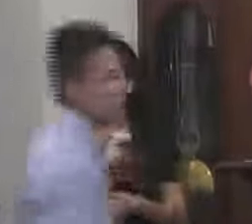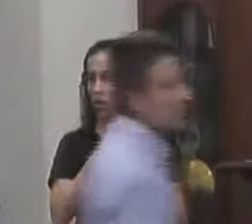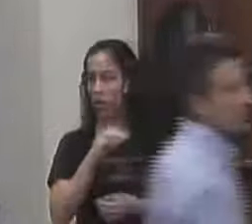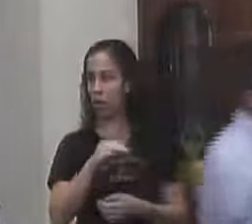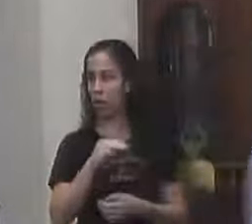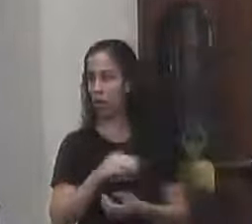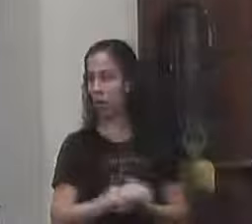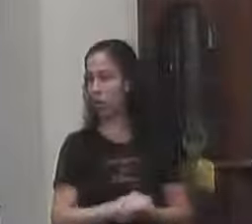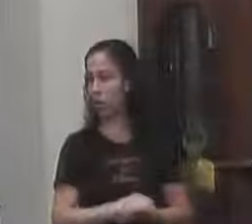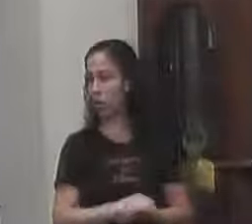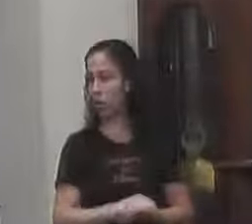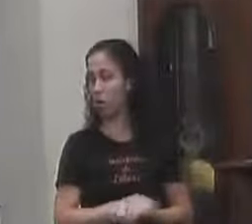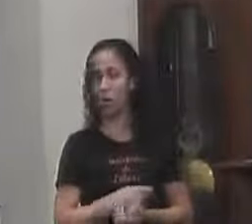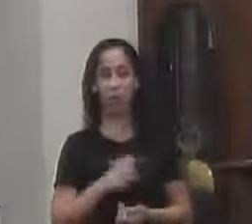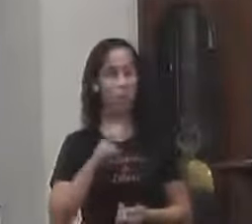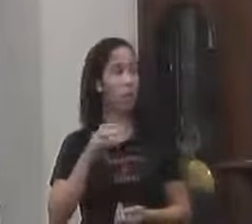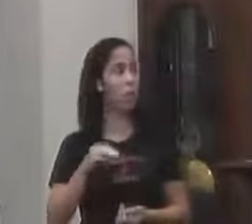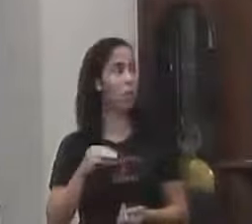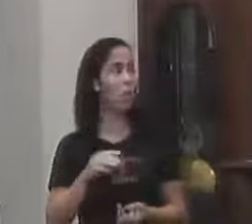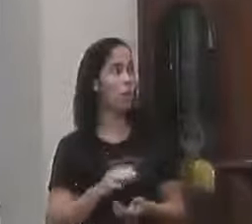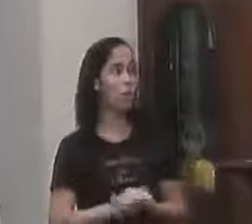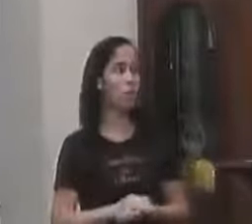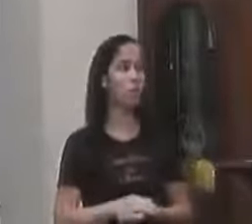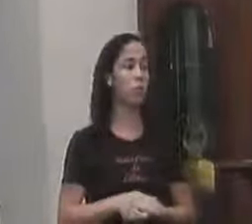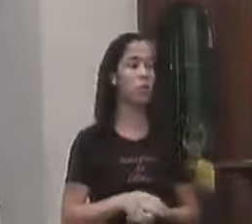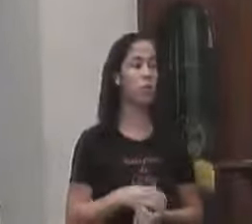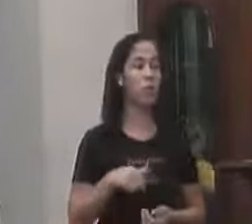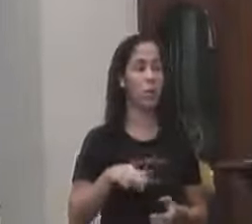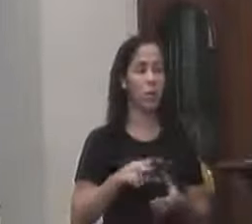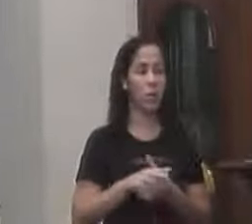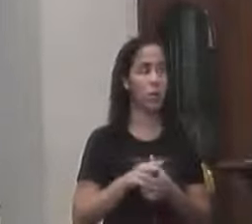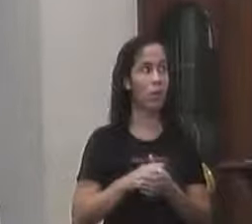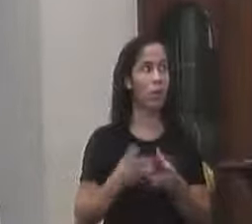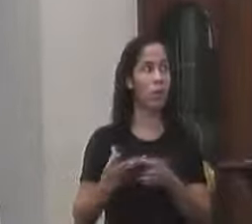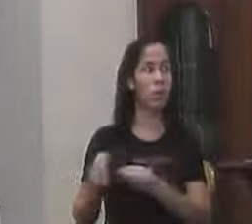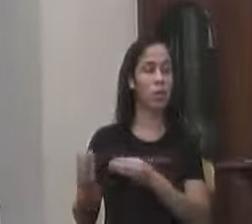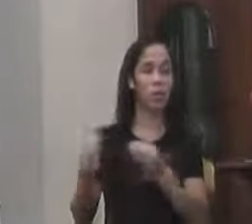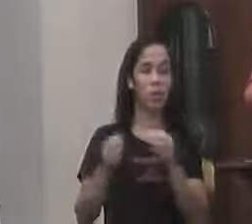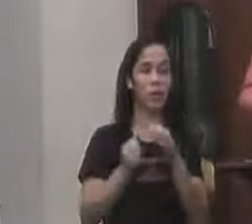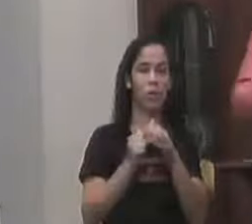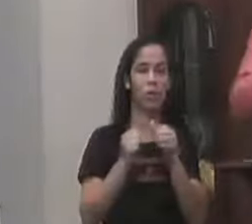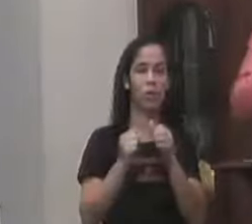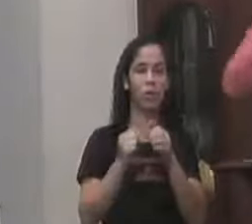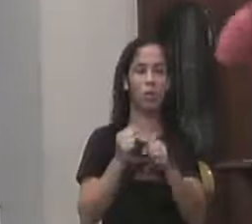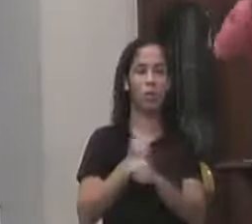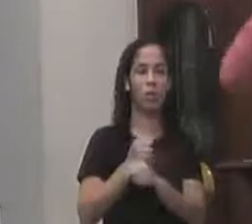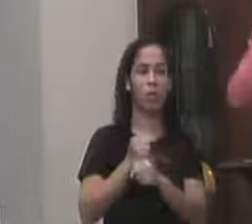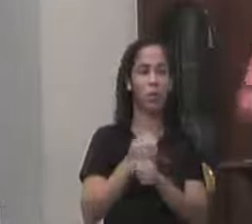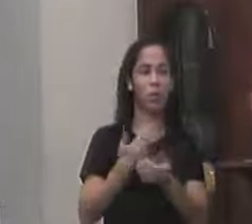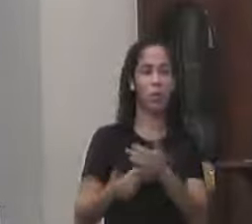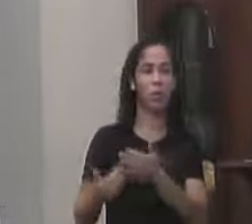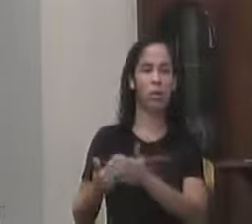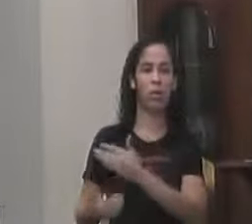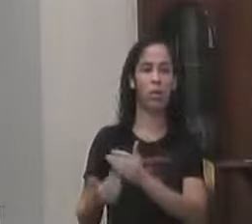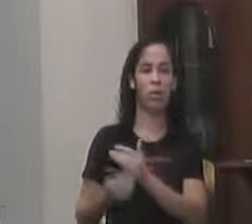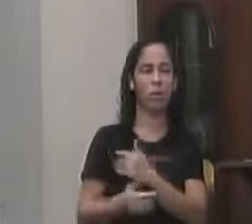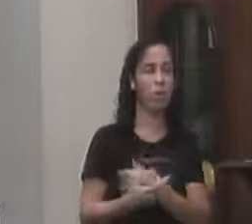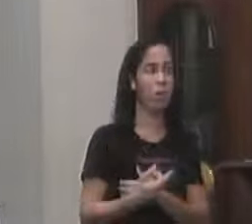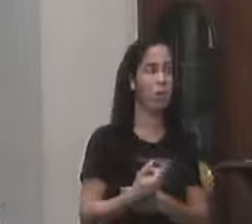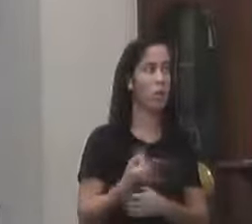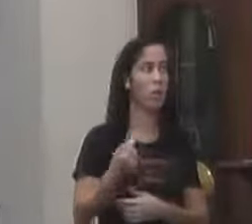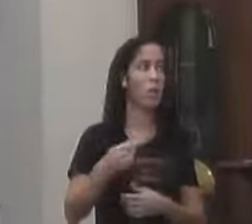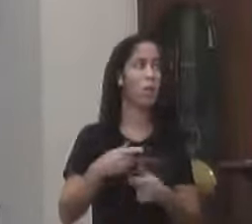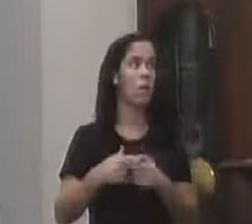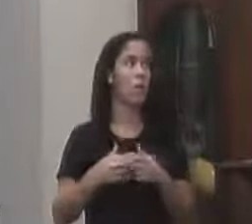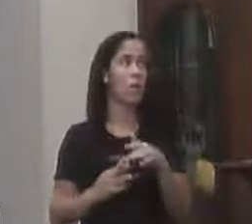Uma fonte De dinheiro De recurso E Valença Há muitos e muitos anos Está perdendo dinheiro Com